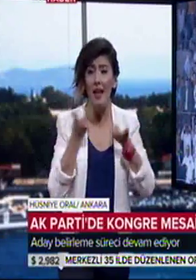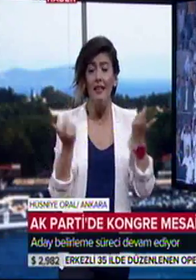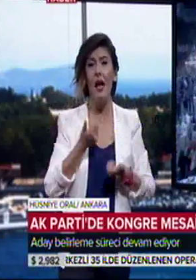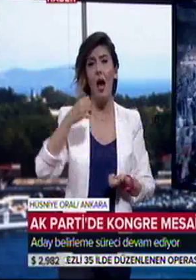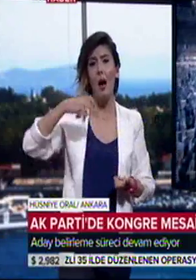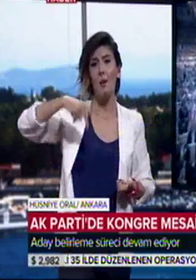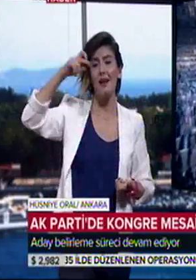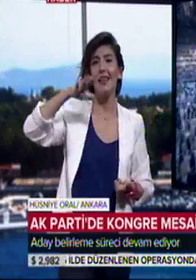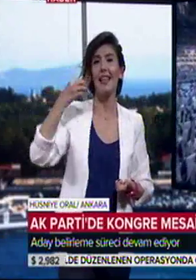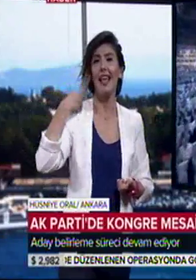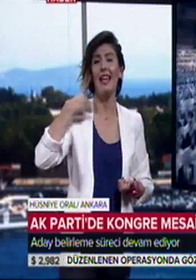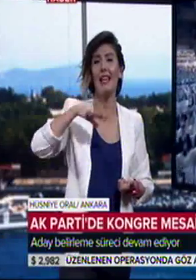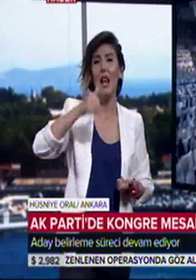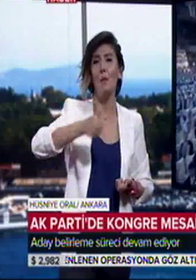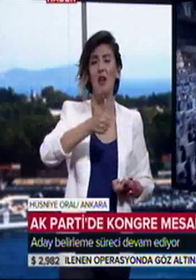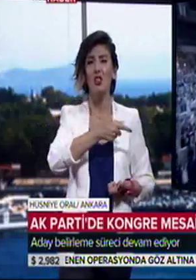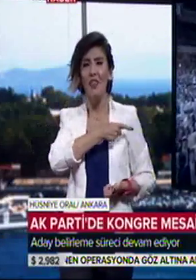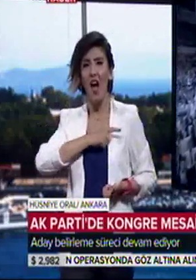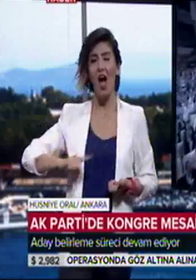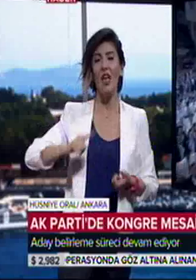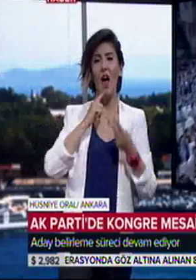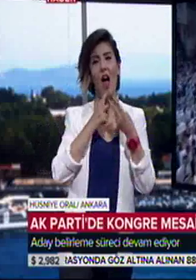Parti'nin yeni genel başkan adayının açıklanmasını bekliyoruz.